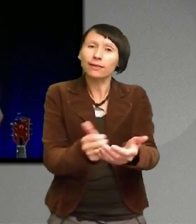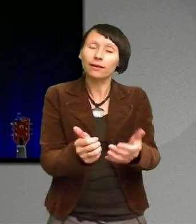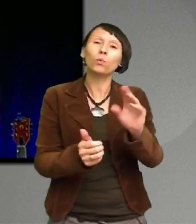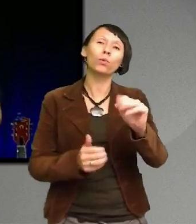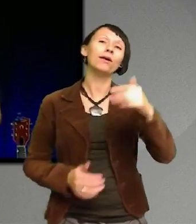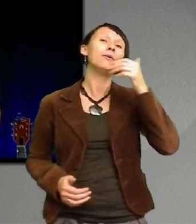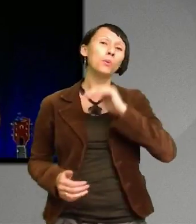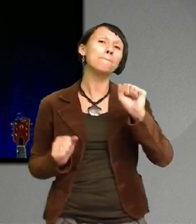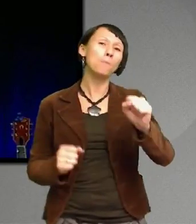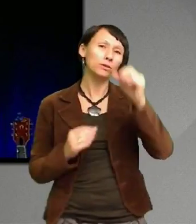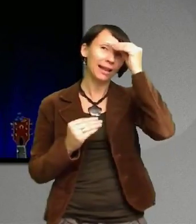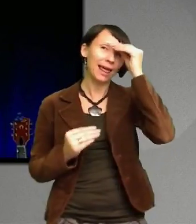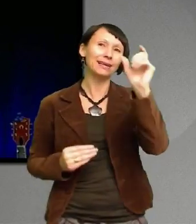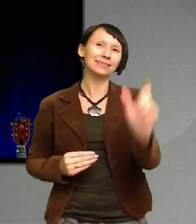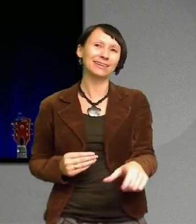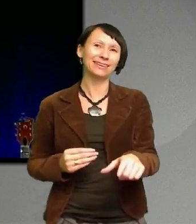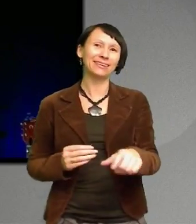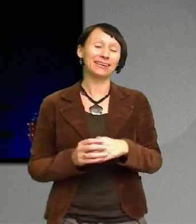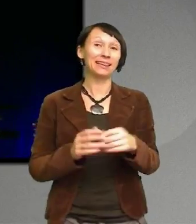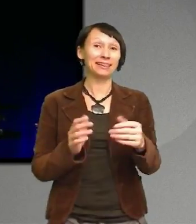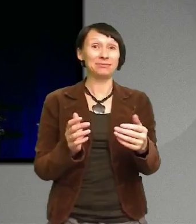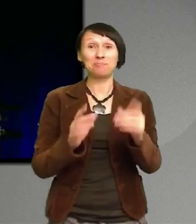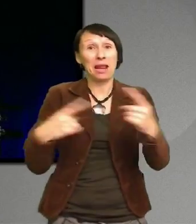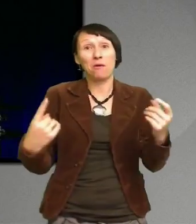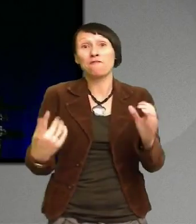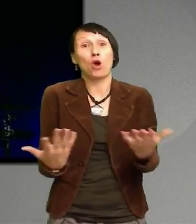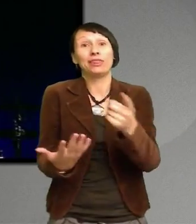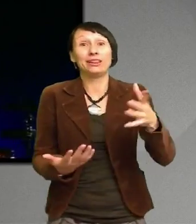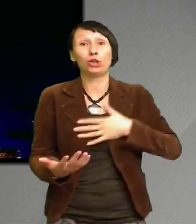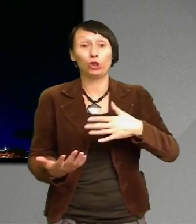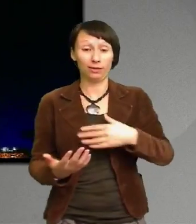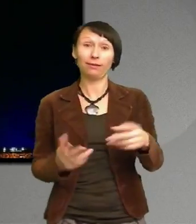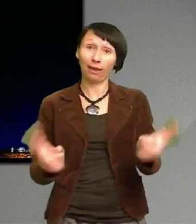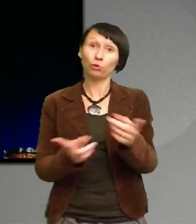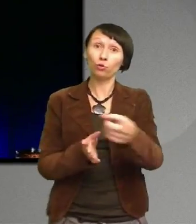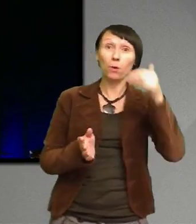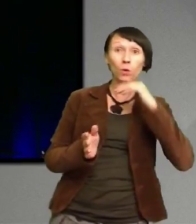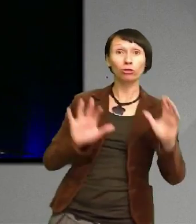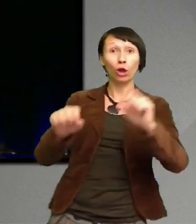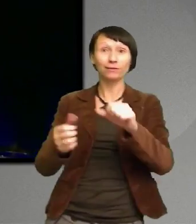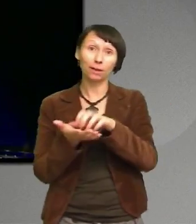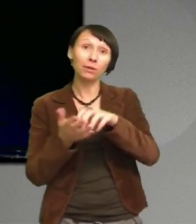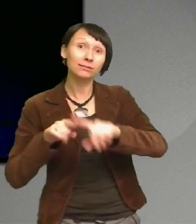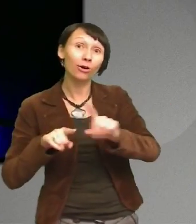eller inte så är det vi som kommer leda dagens samhälle om några år Och jag tror även att vi kan komma med väldigt många nya